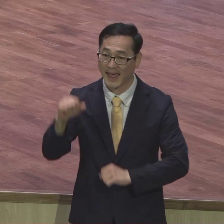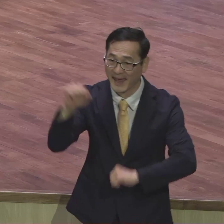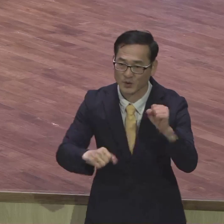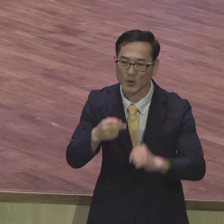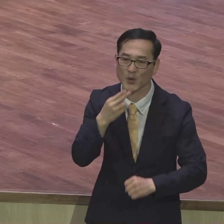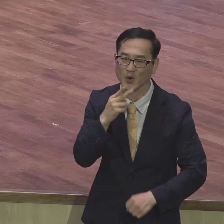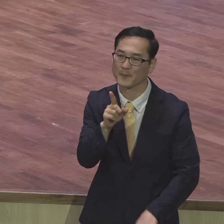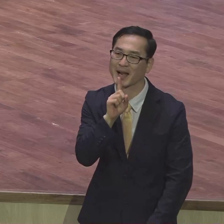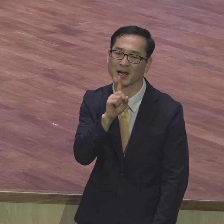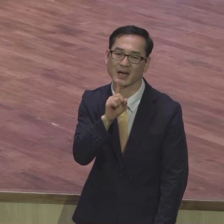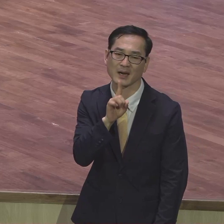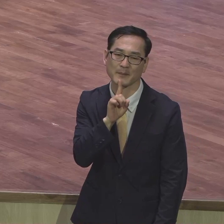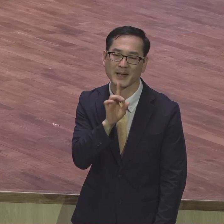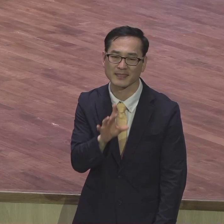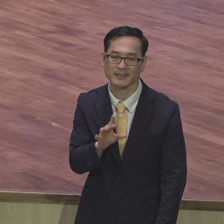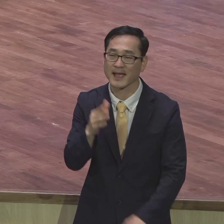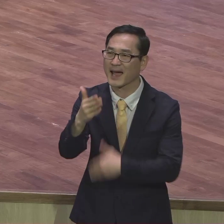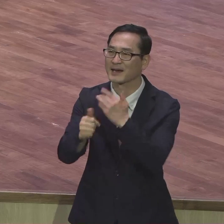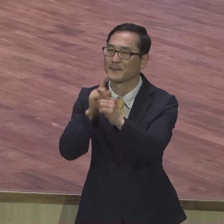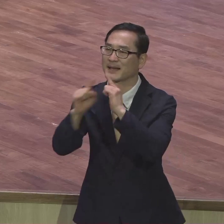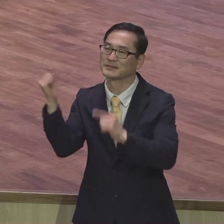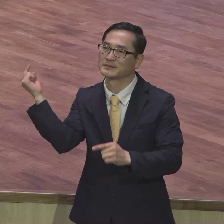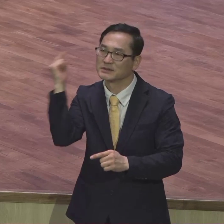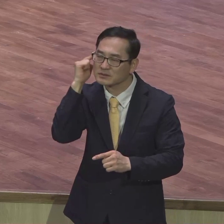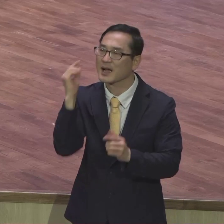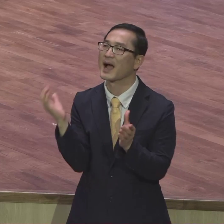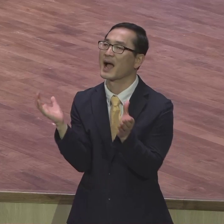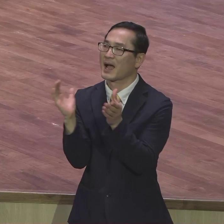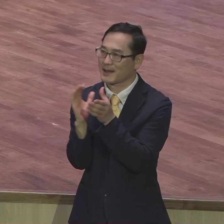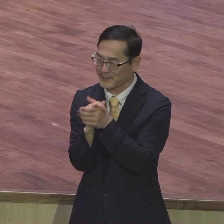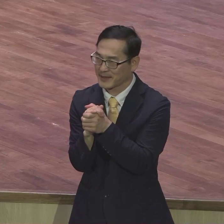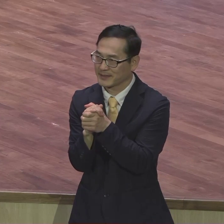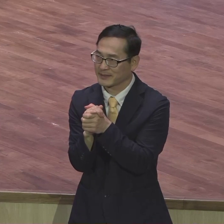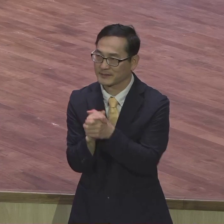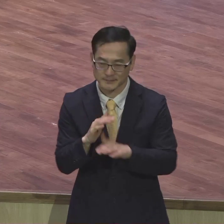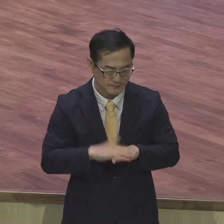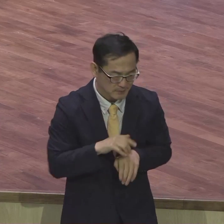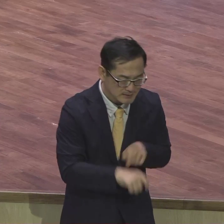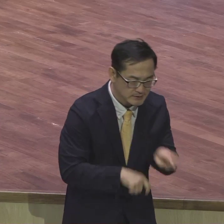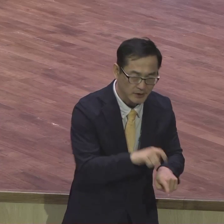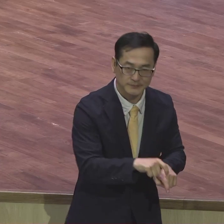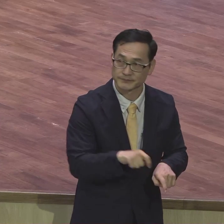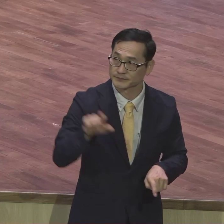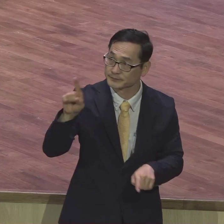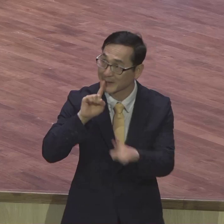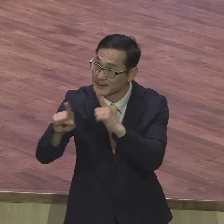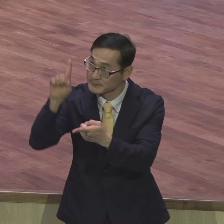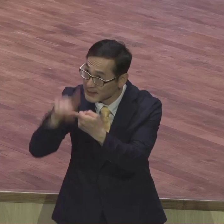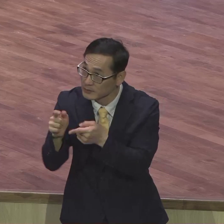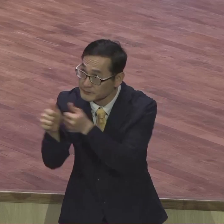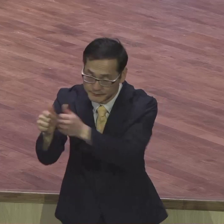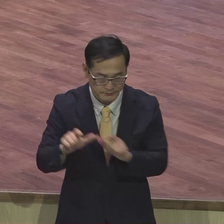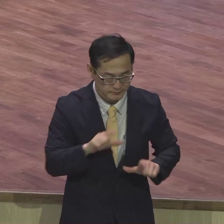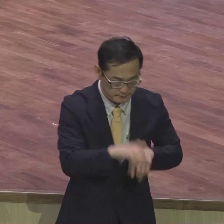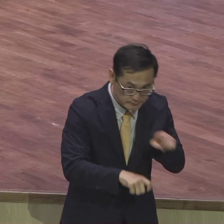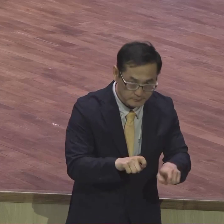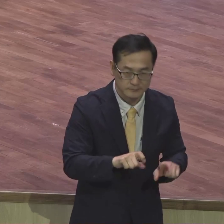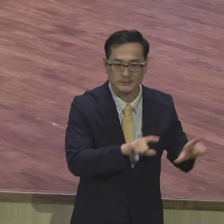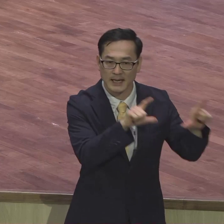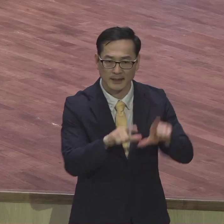하나님의 말씀을 듣고 말씀을 듣고 실제로 삶 속에 적용해서 행동해야 되는데 말로만